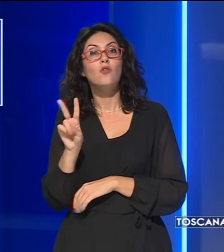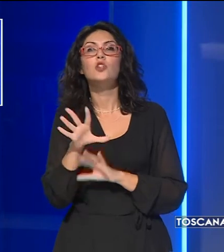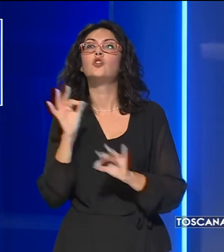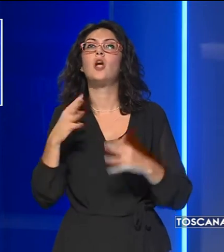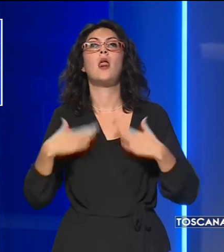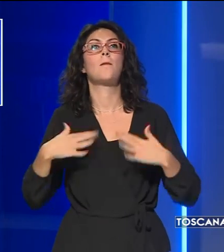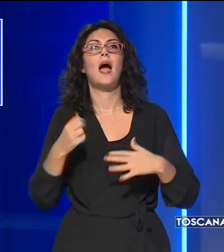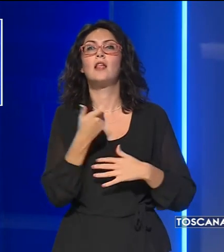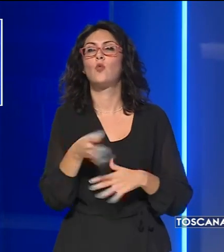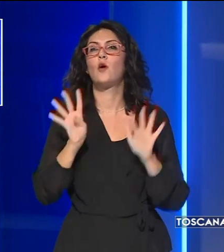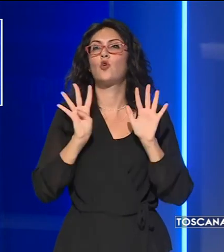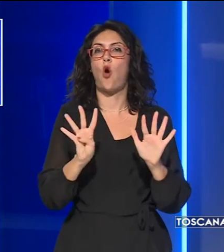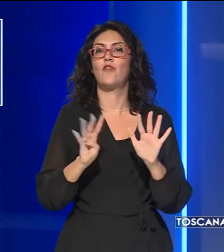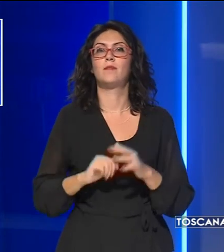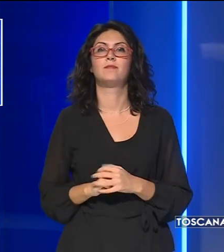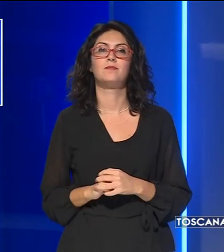maglia numero 9